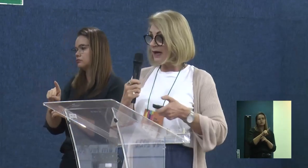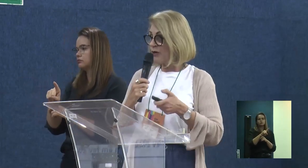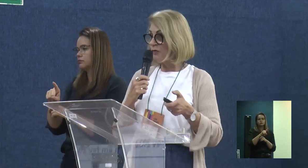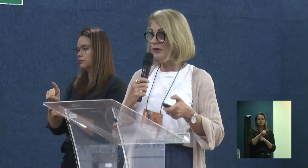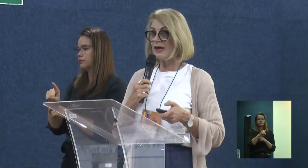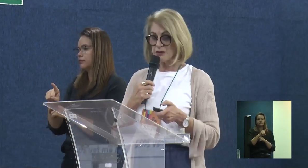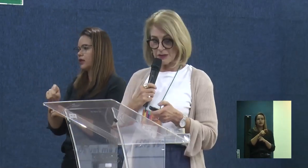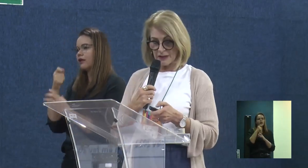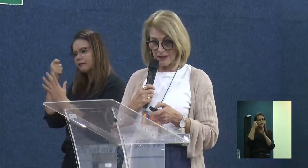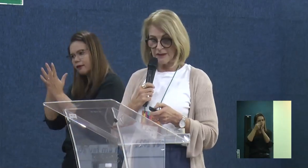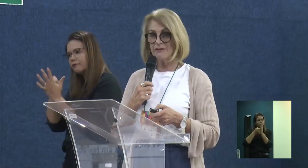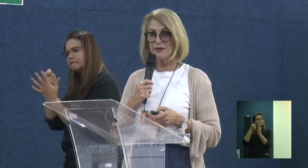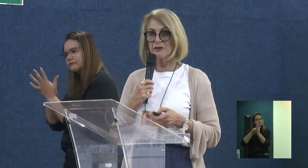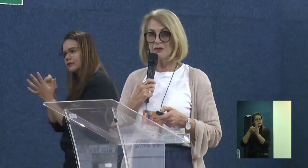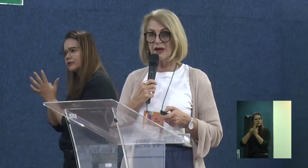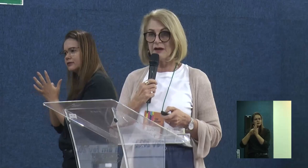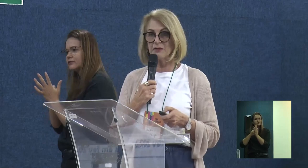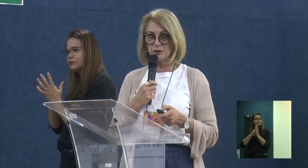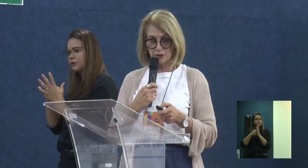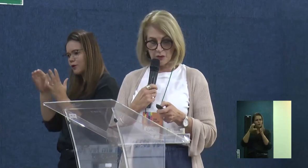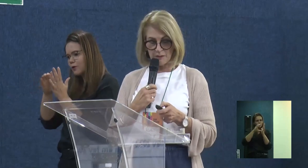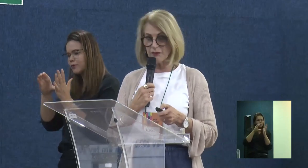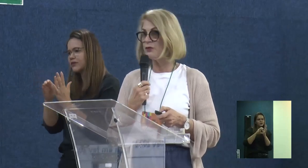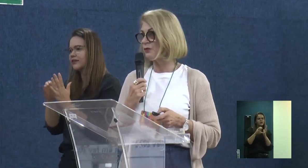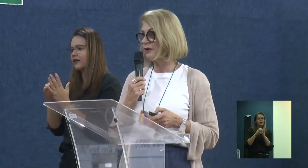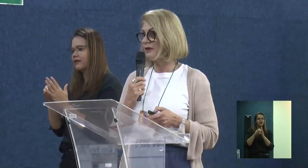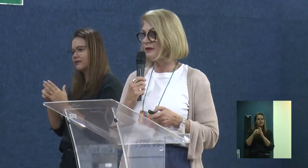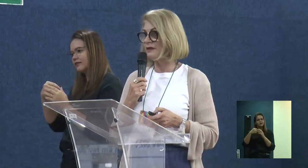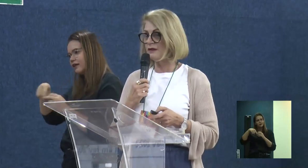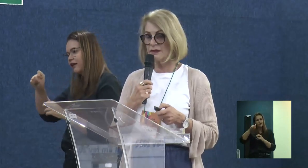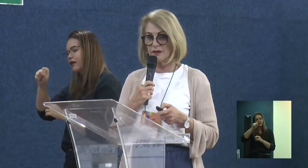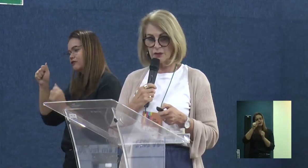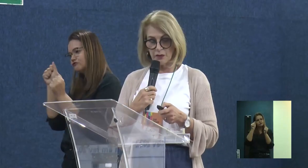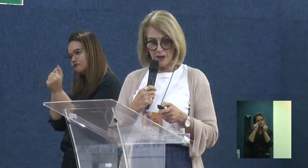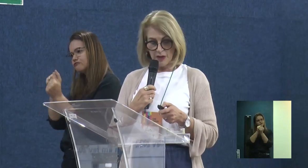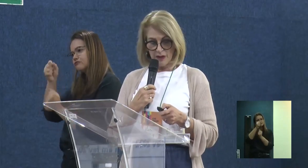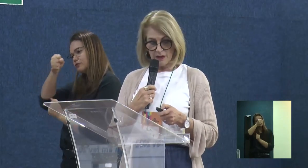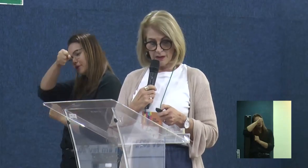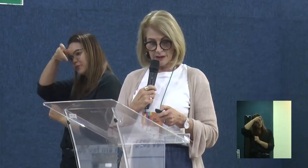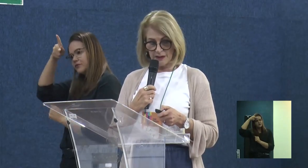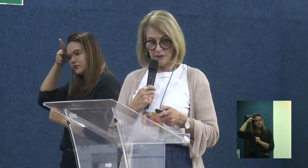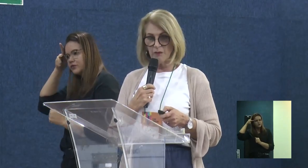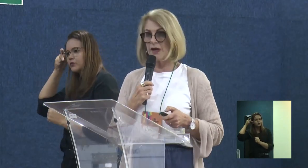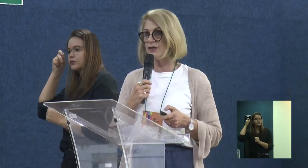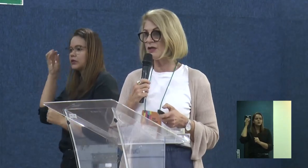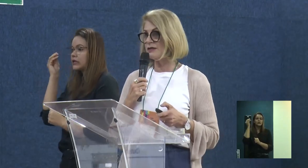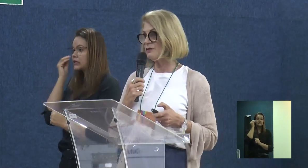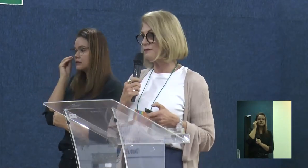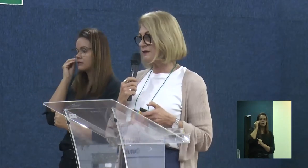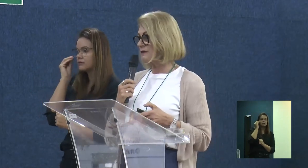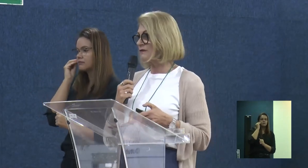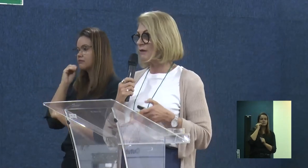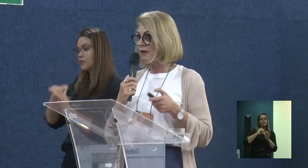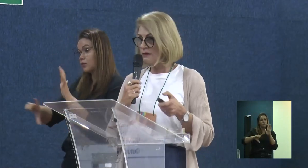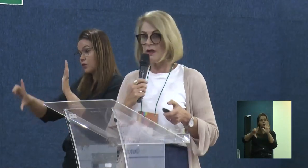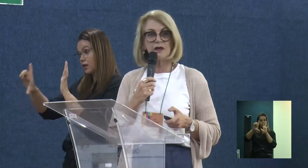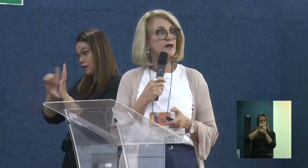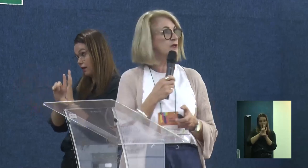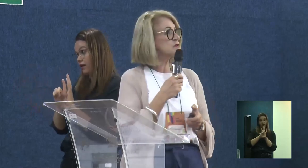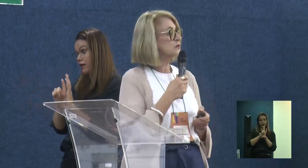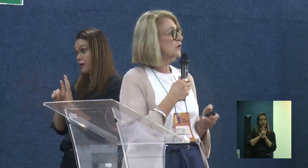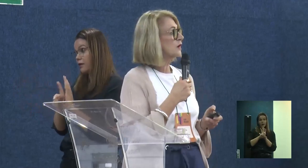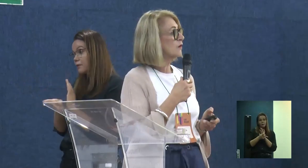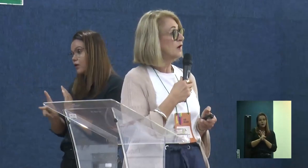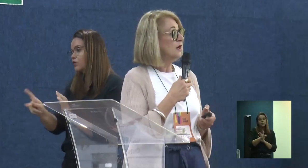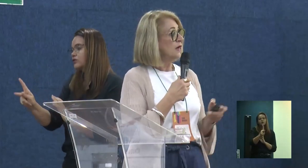lá em batalha. A comunidade está lá levando, né, juntou a prefeitura e tentando que uma legislação específica